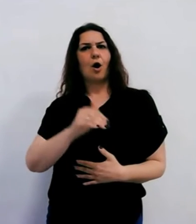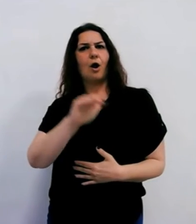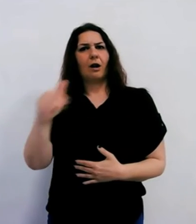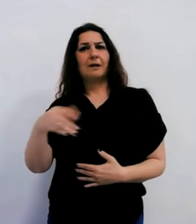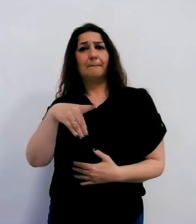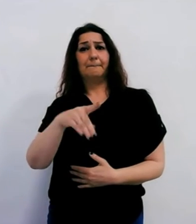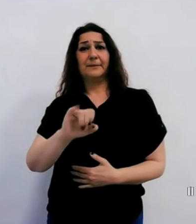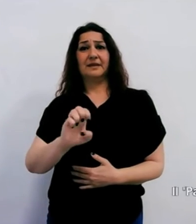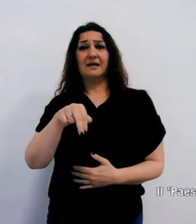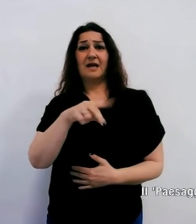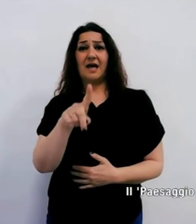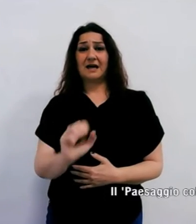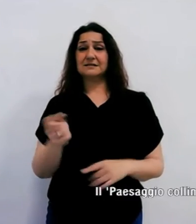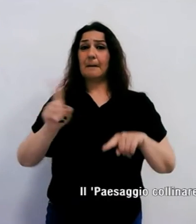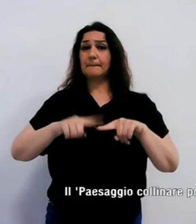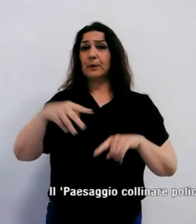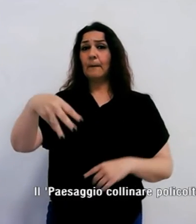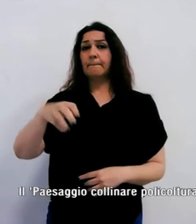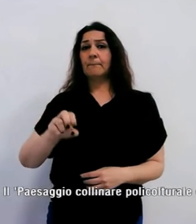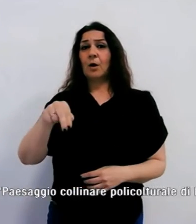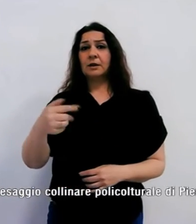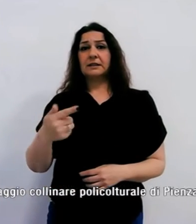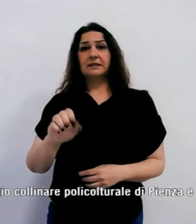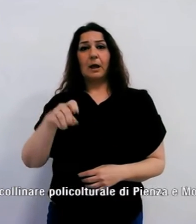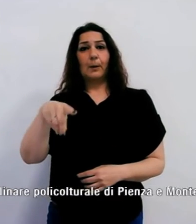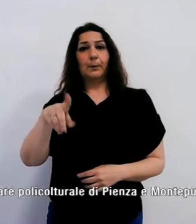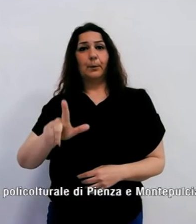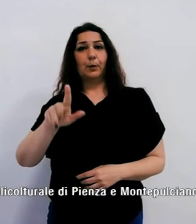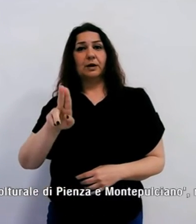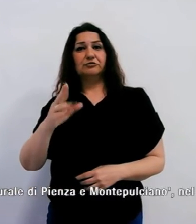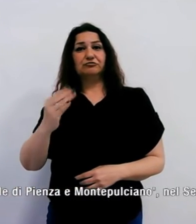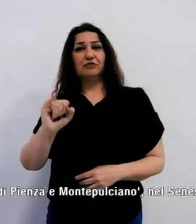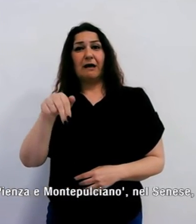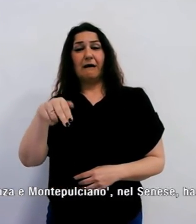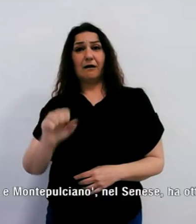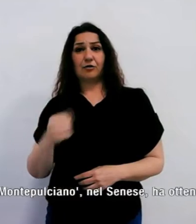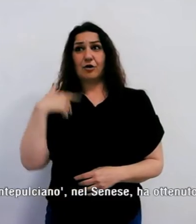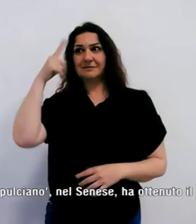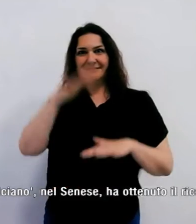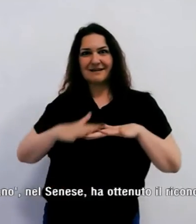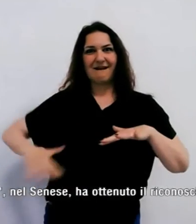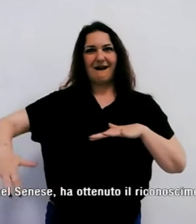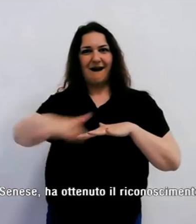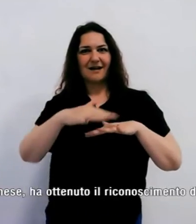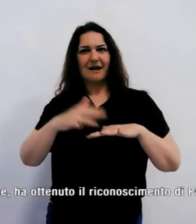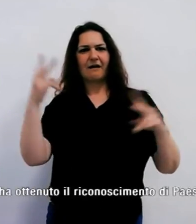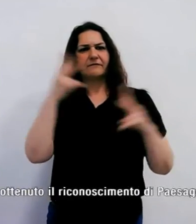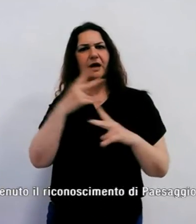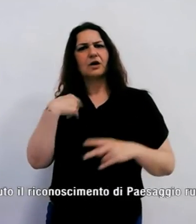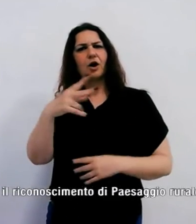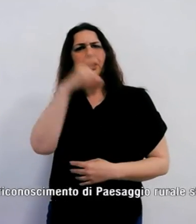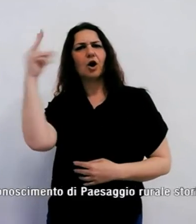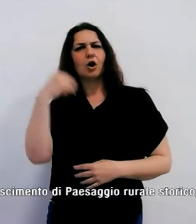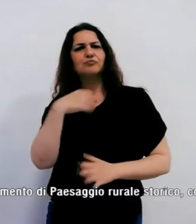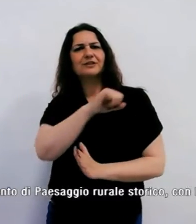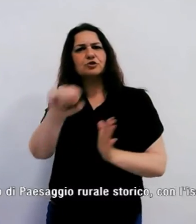Montepulciano nel Senese ha ottenuto il riconoscimento di paesaggio rurale storico con l